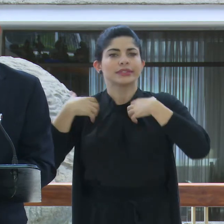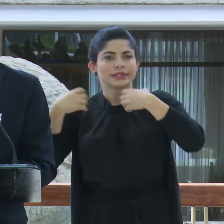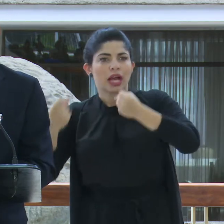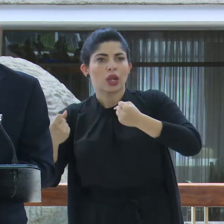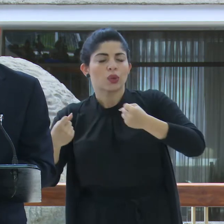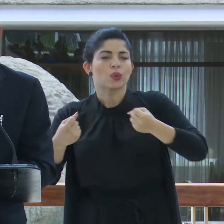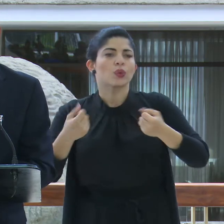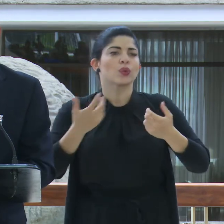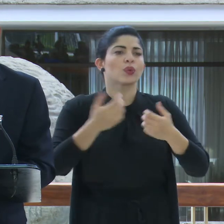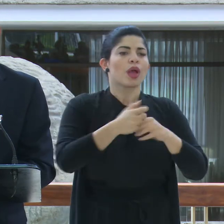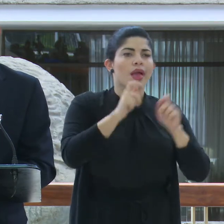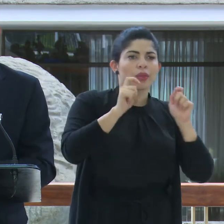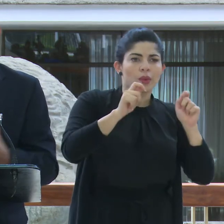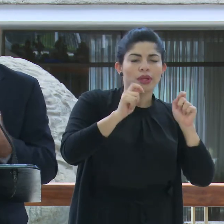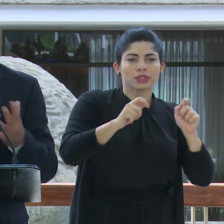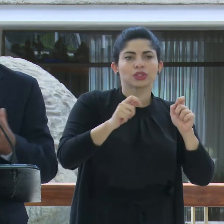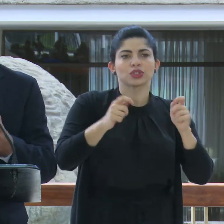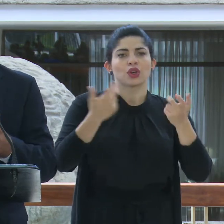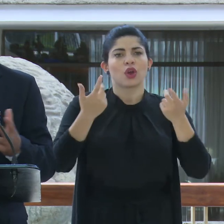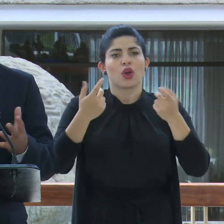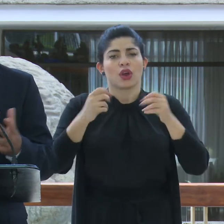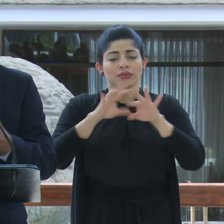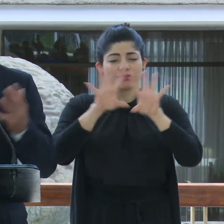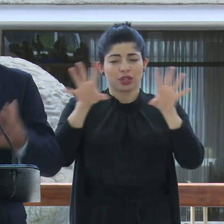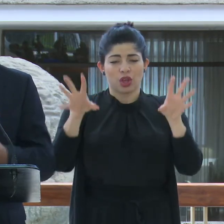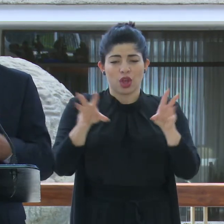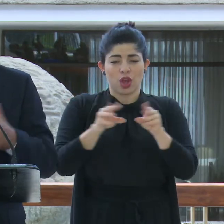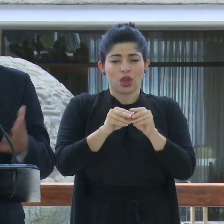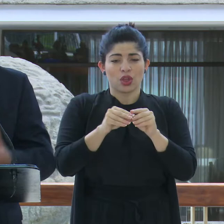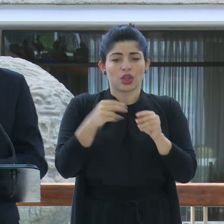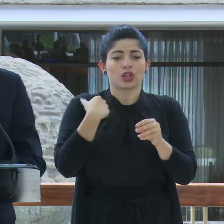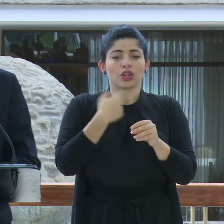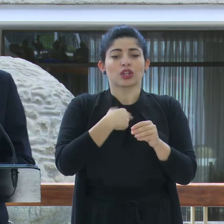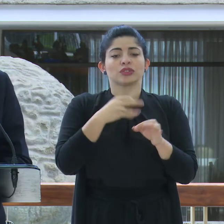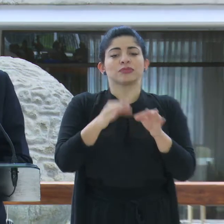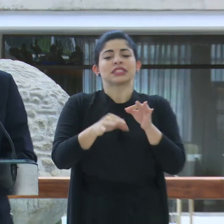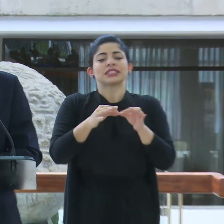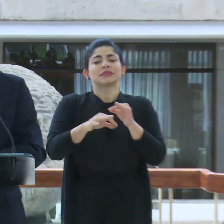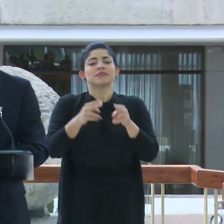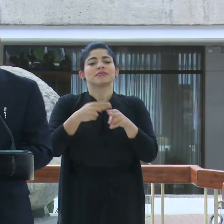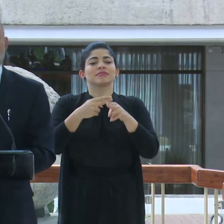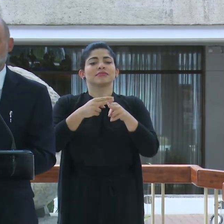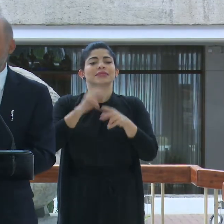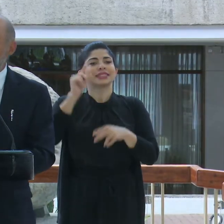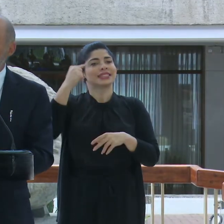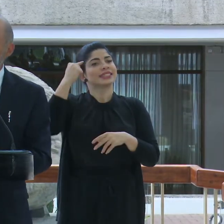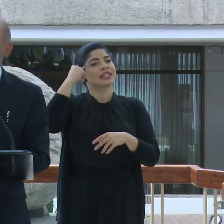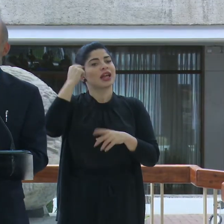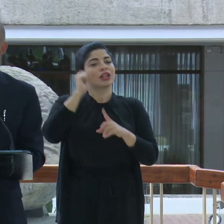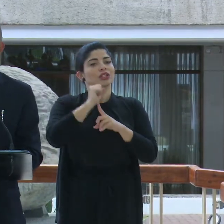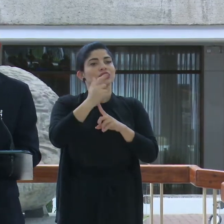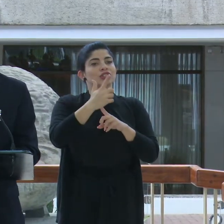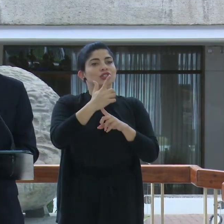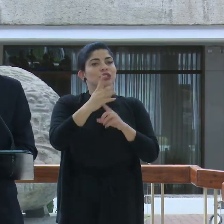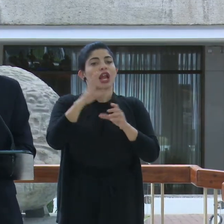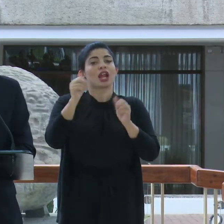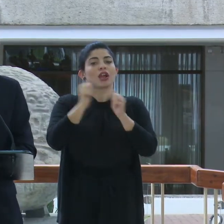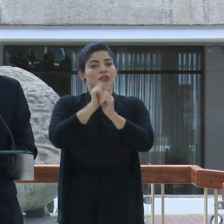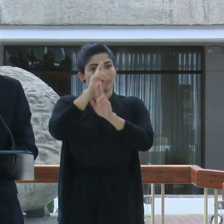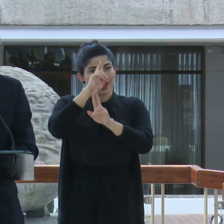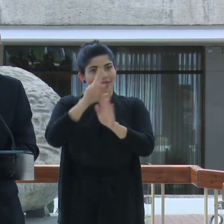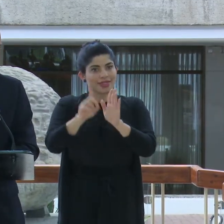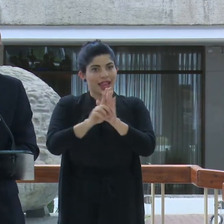en educación, en eso que es que simplificamos y le llamamos el estado social de derecho.